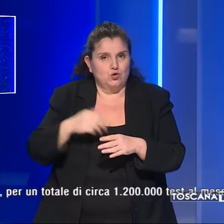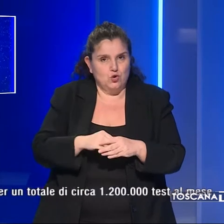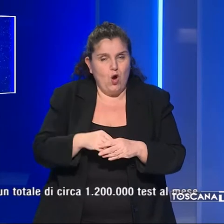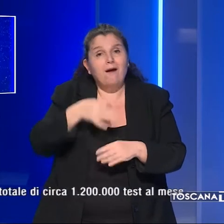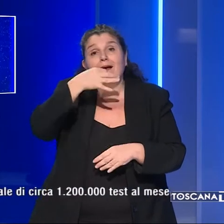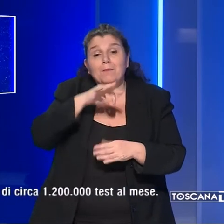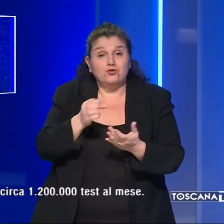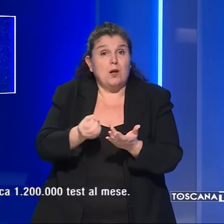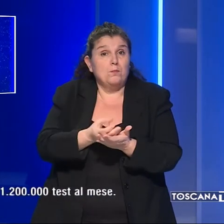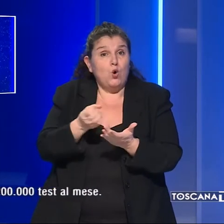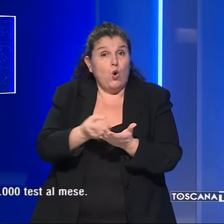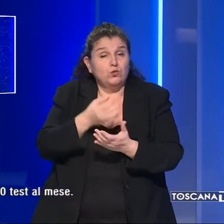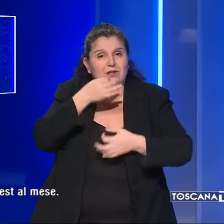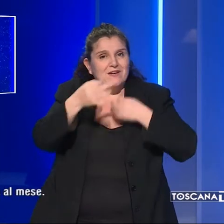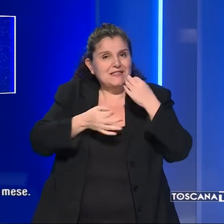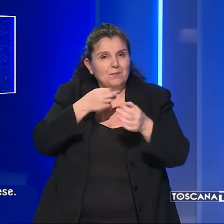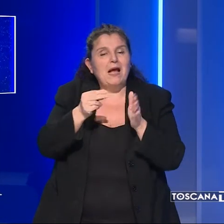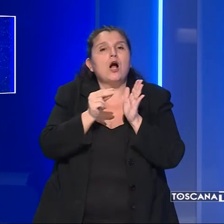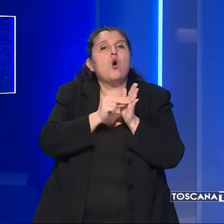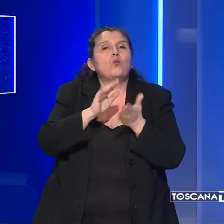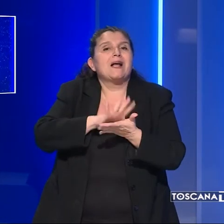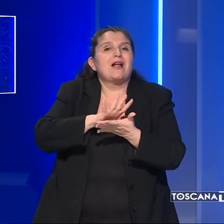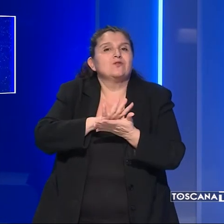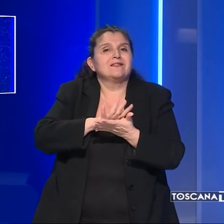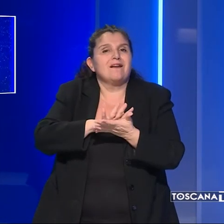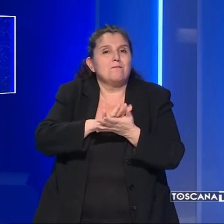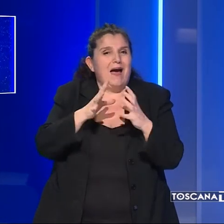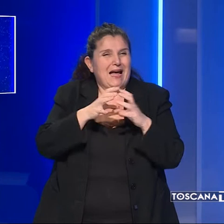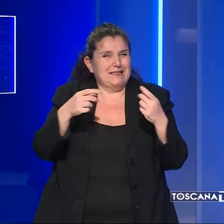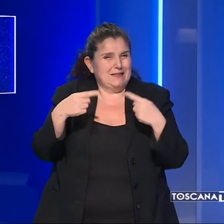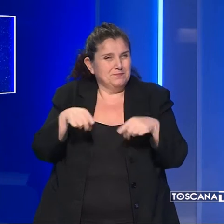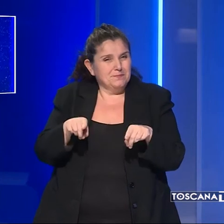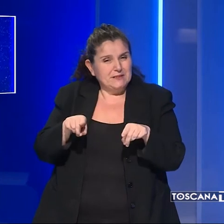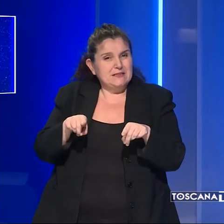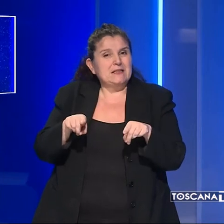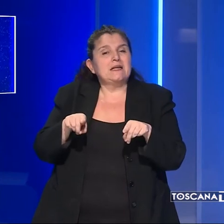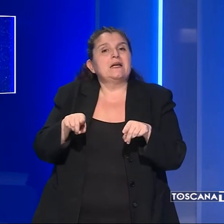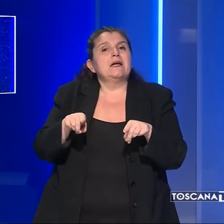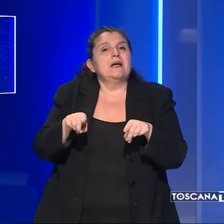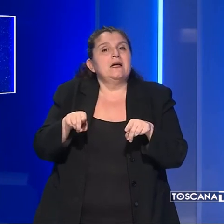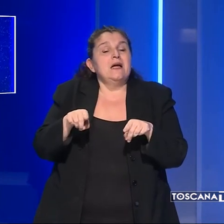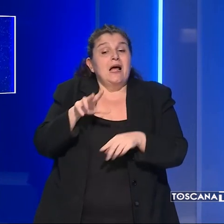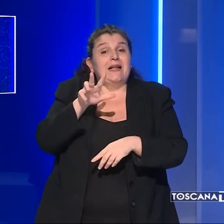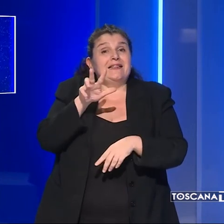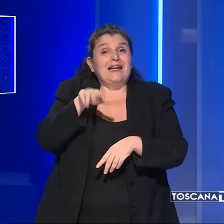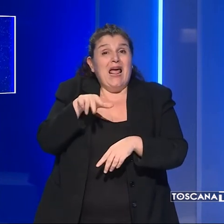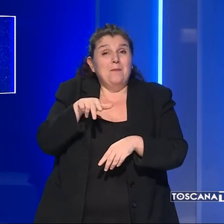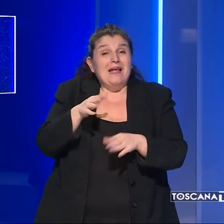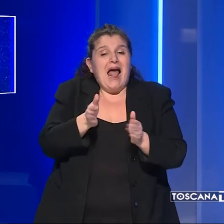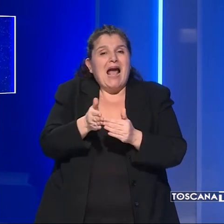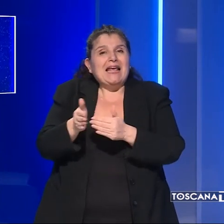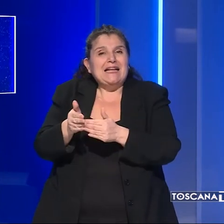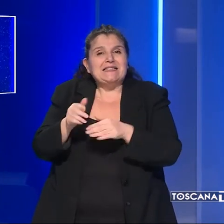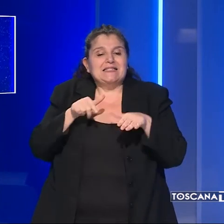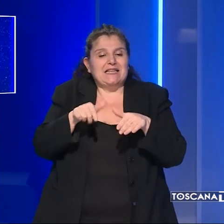produttiva, spiega un comunicato stampa dell'azienda, si attesterà a 3.000 kit alla